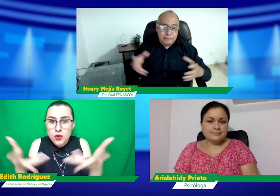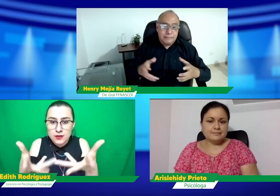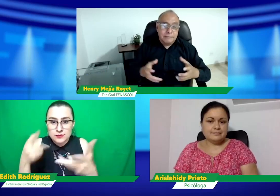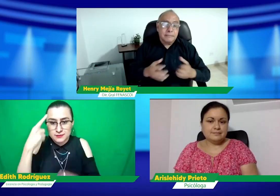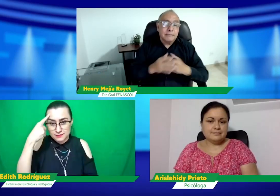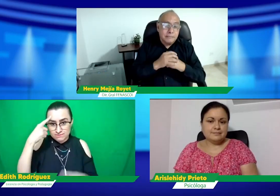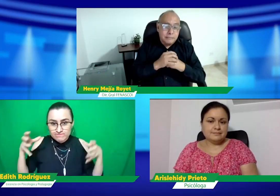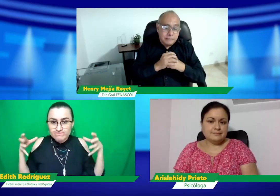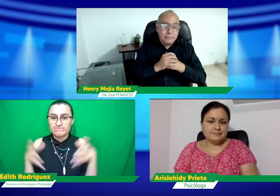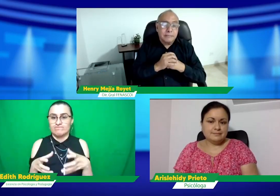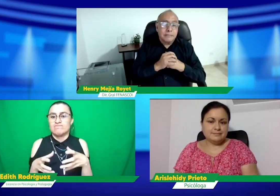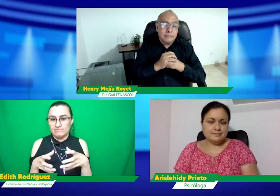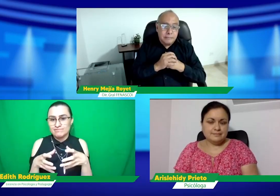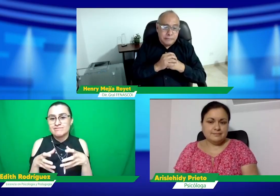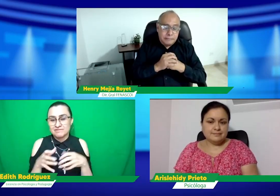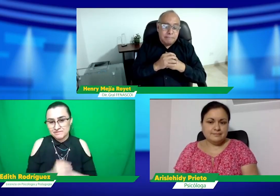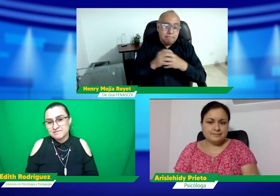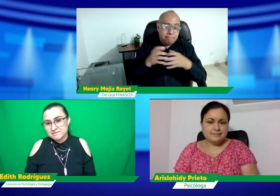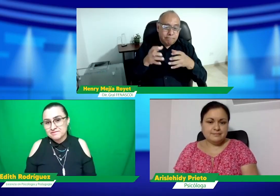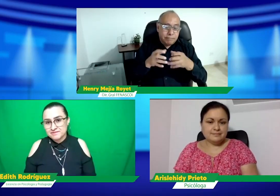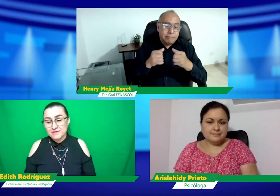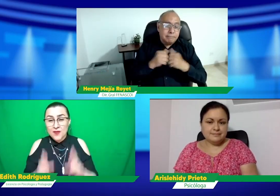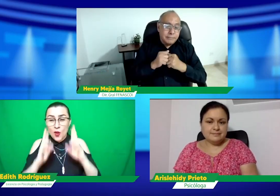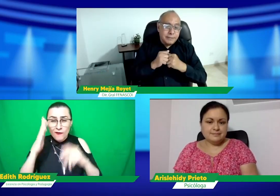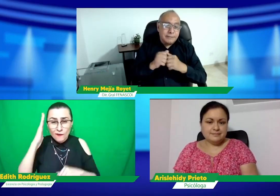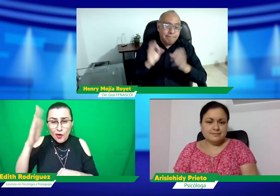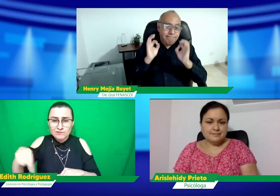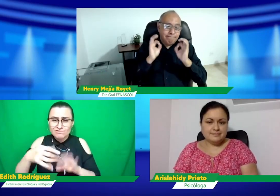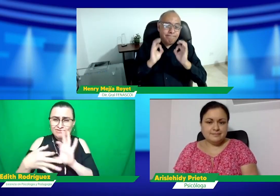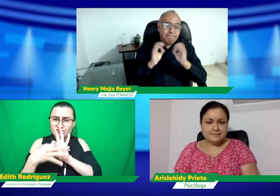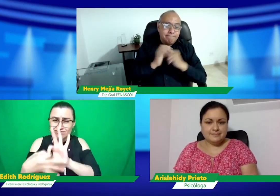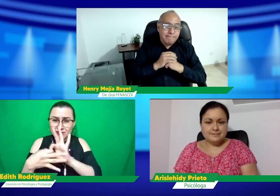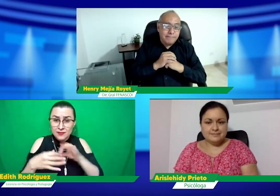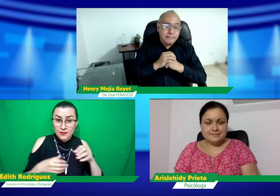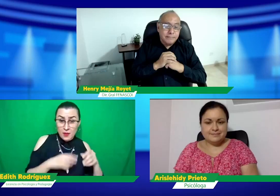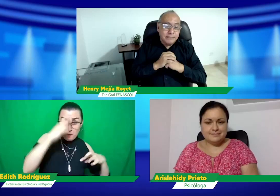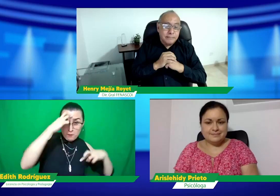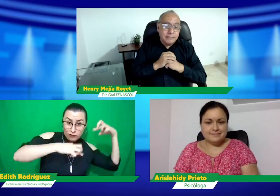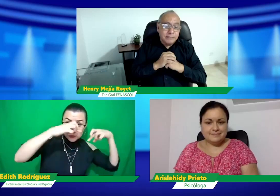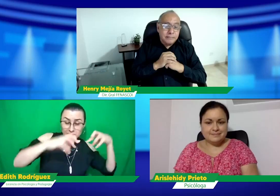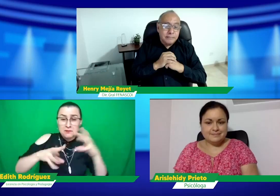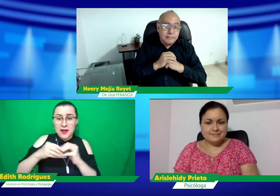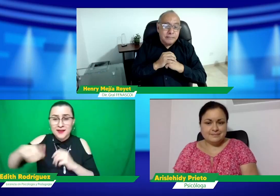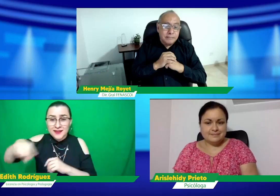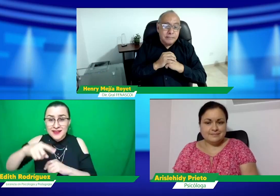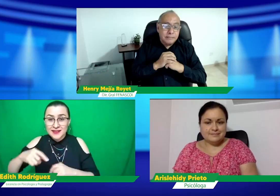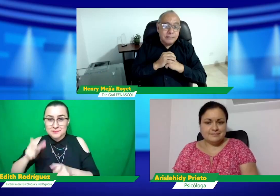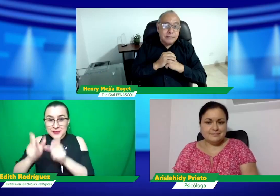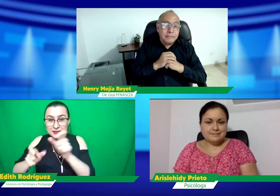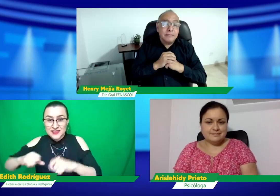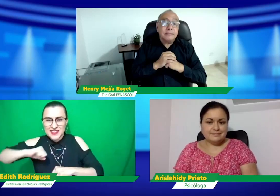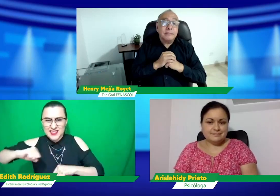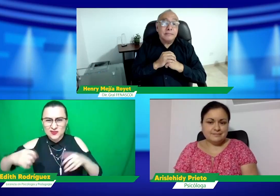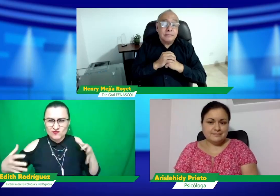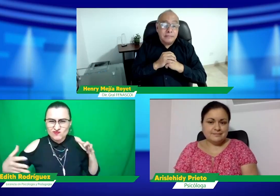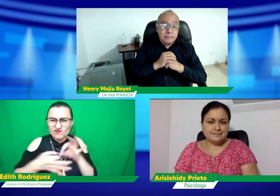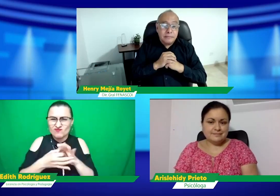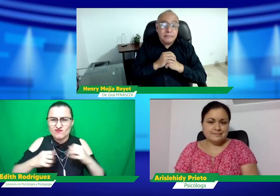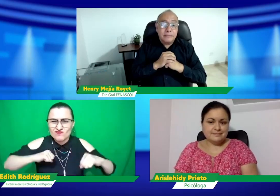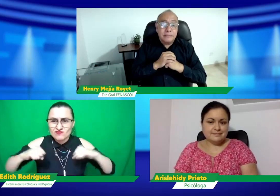es una red de ayuda y entonces podemos estar allí y podemos entrar a ayudar. Ojalá más adelante desde los profesionales y